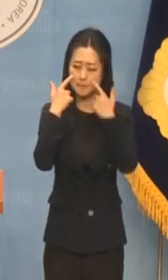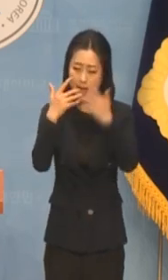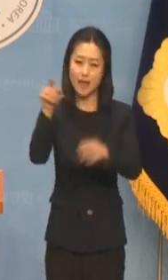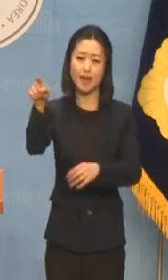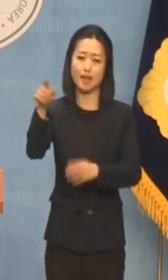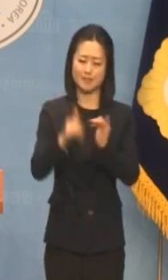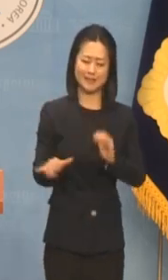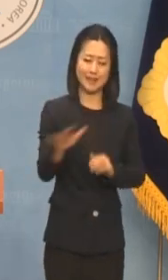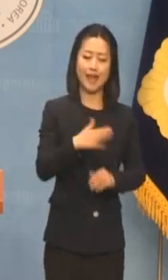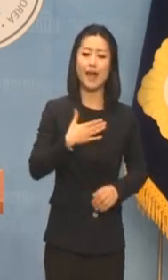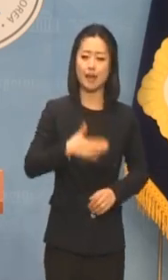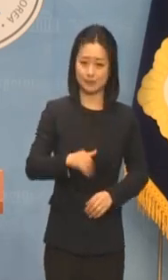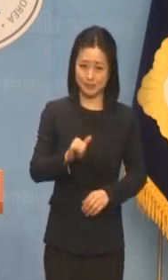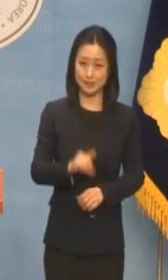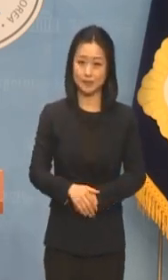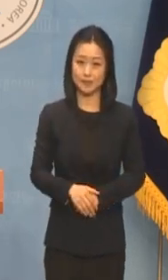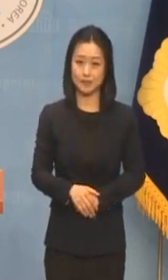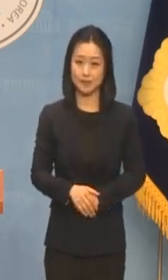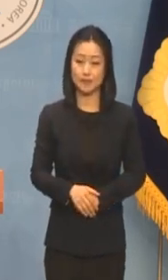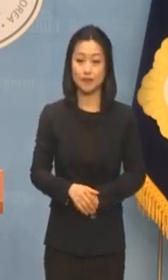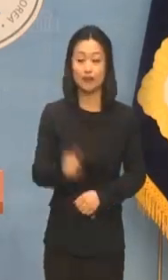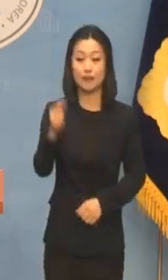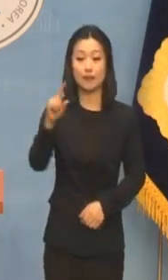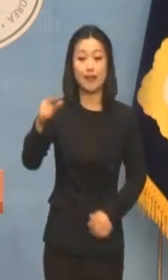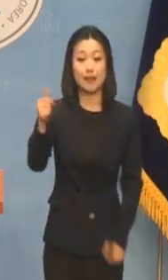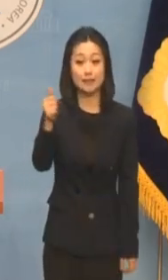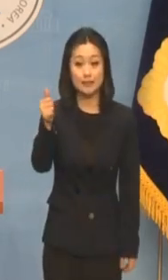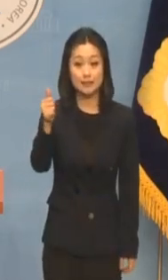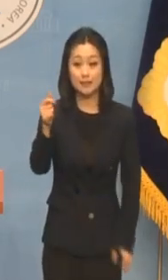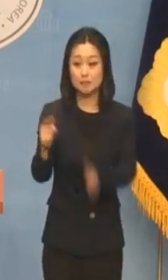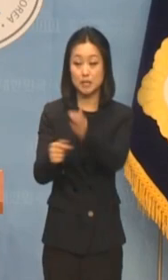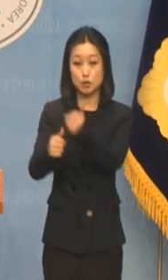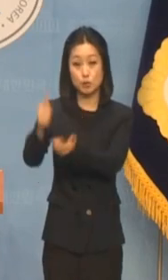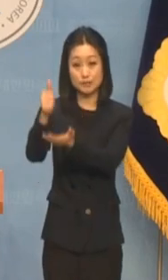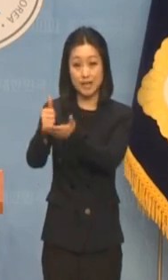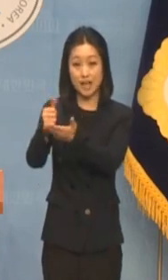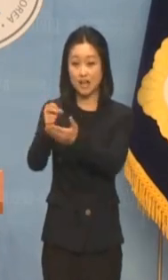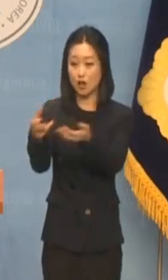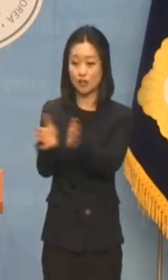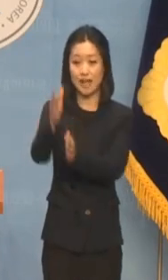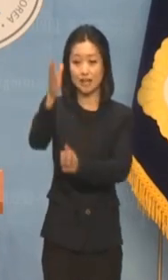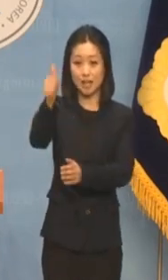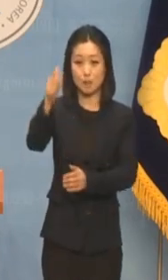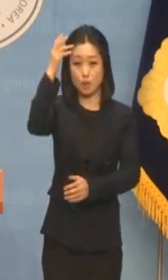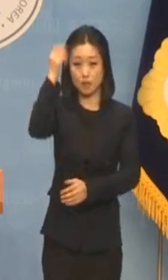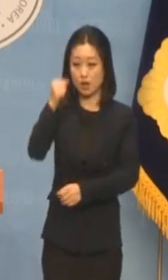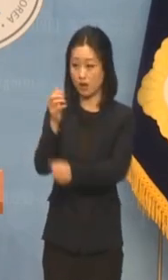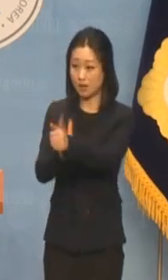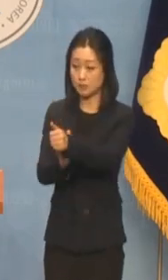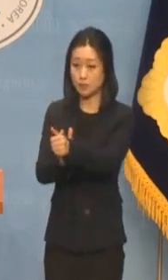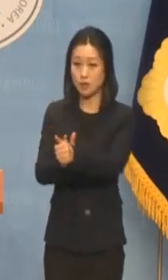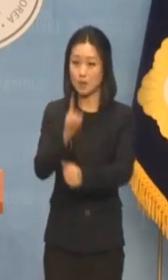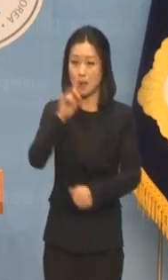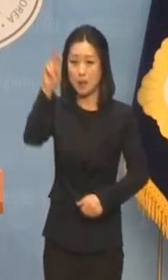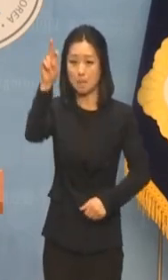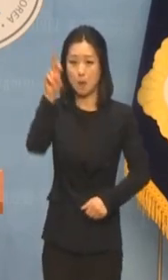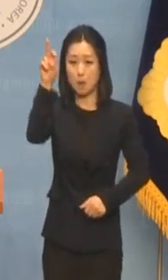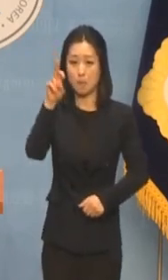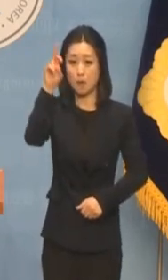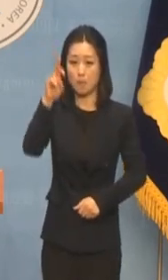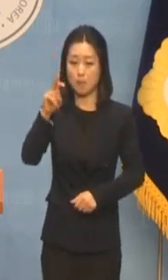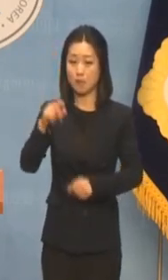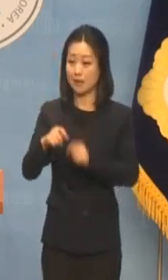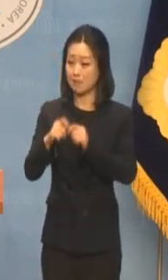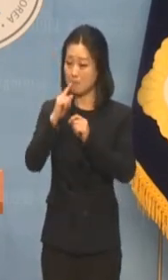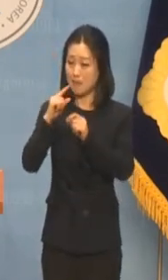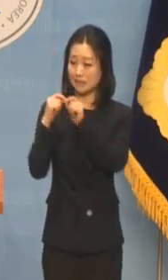모를 리 없습니다. 한동훈 비대위원장은 집권 여당 대표임을 명심하고 무책임한 대국민 사기를